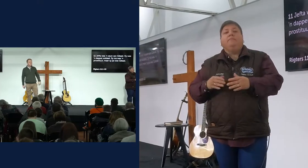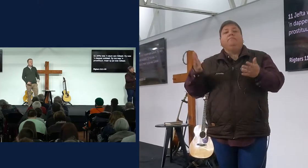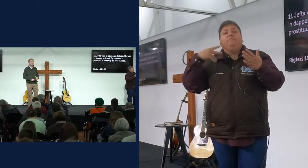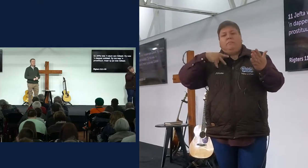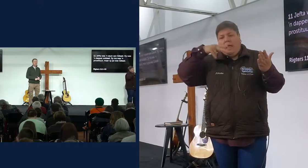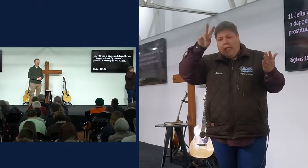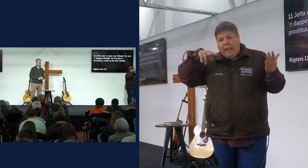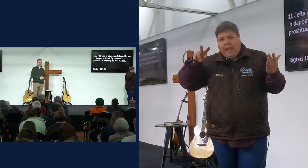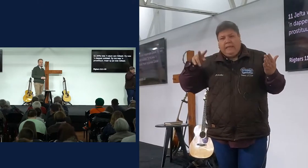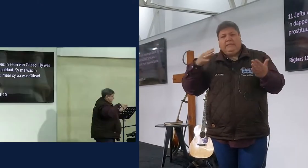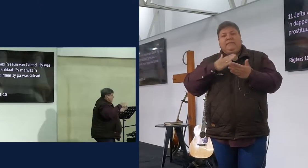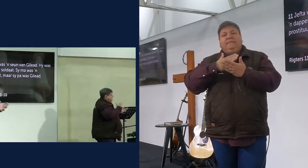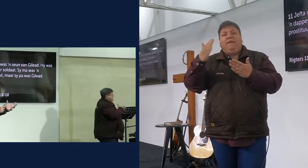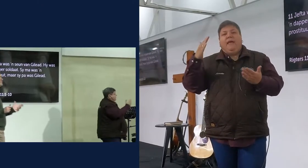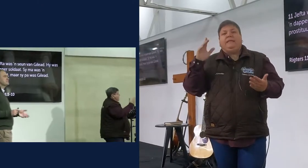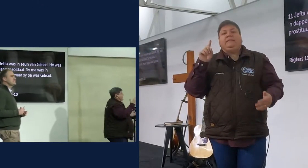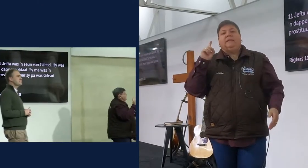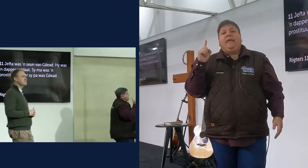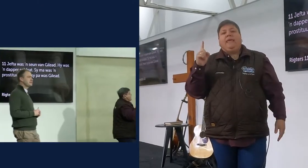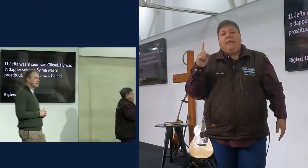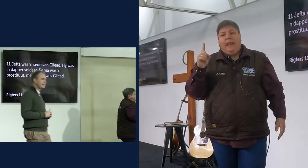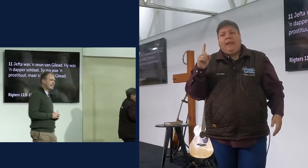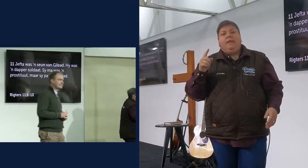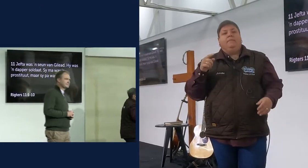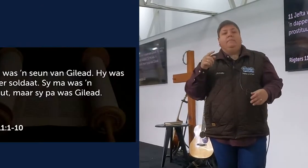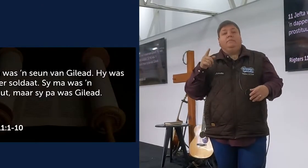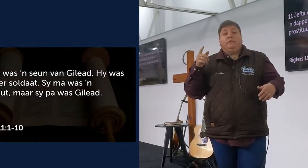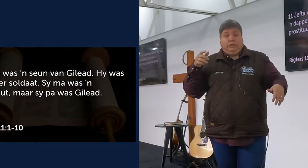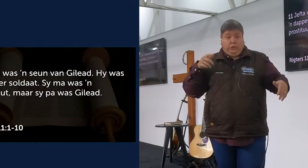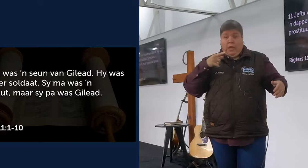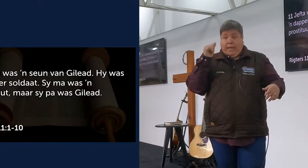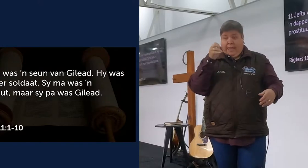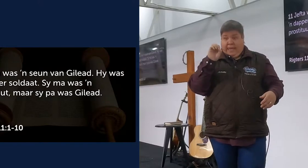Nou kom ons lees saam van in vers 1, Jeefta was die sên van Gilead,